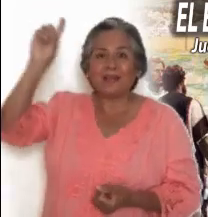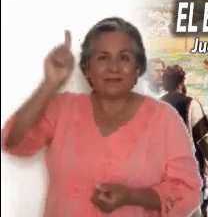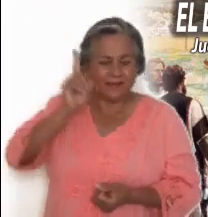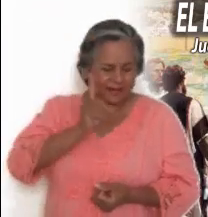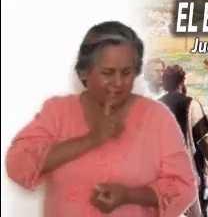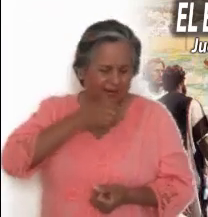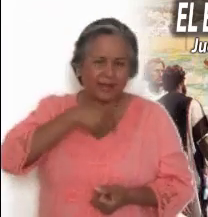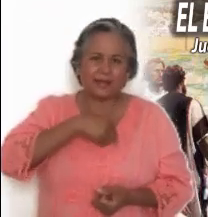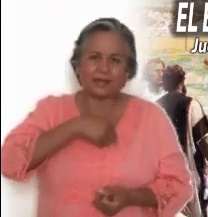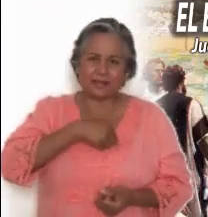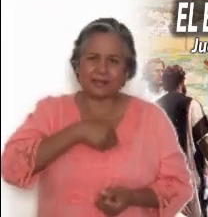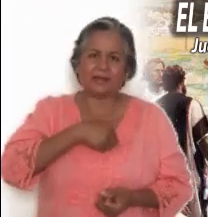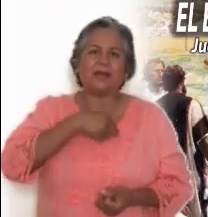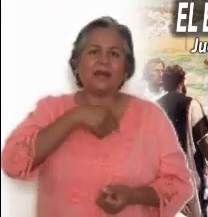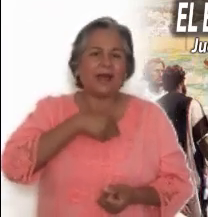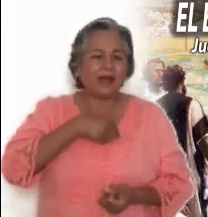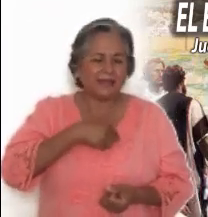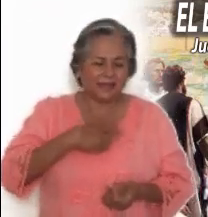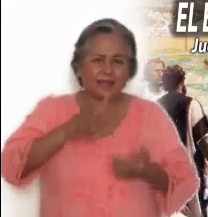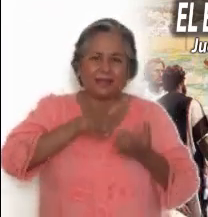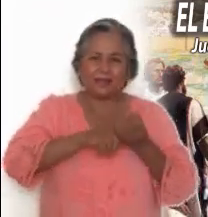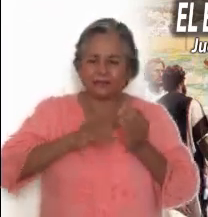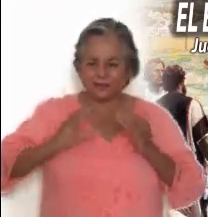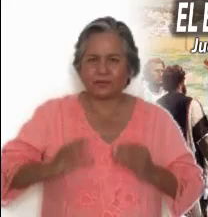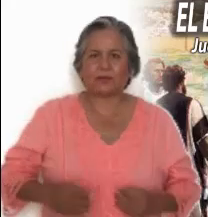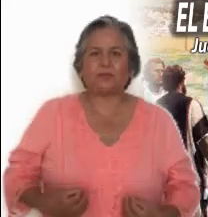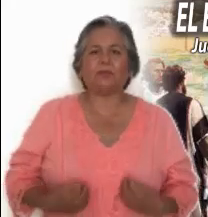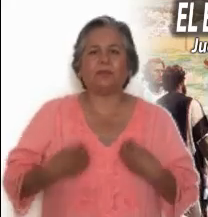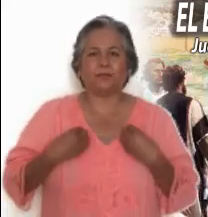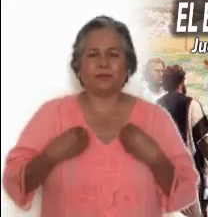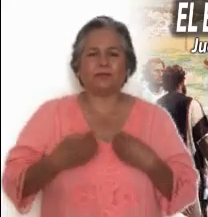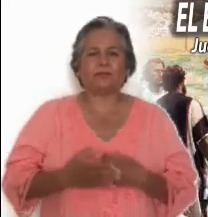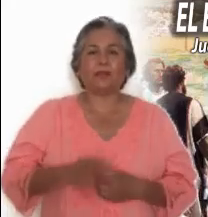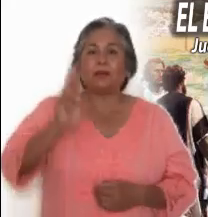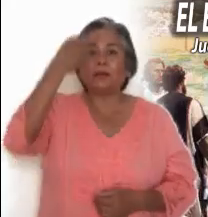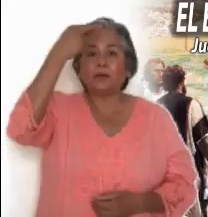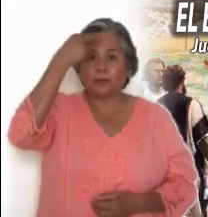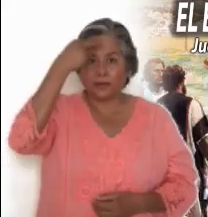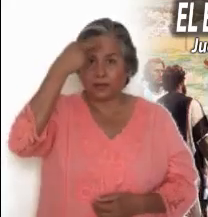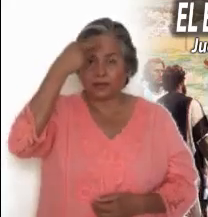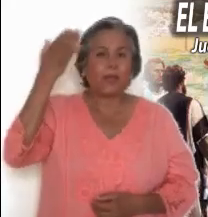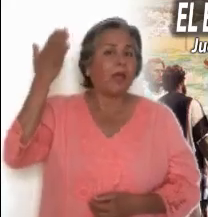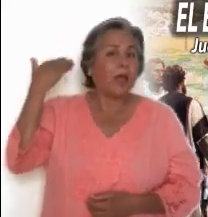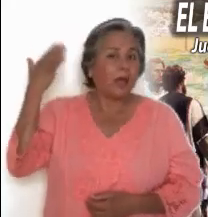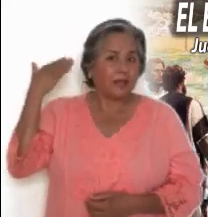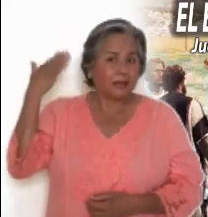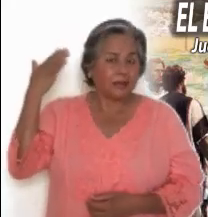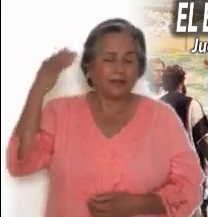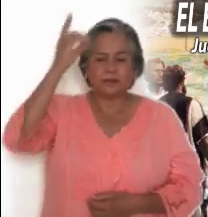corazón de los creyentes. Cuando contemplamos a los discípulos que han recibido al Espíritu Santo